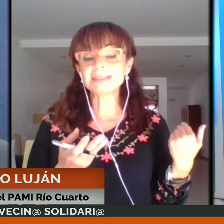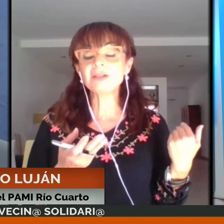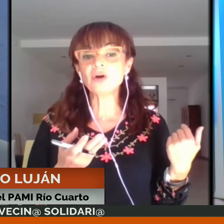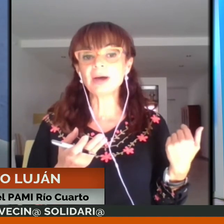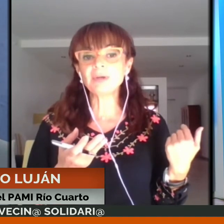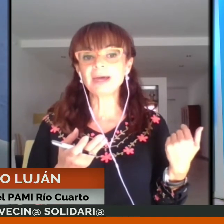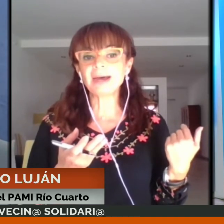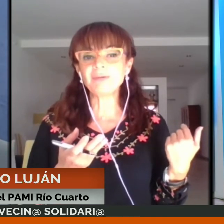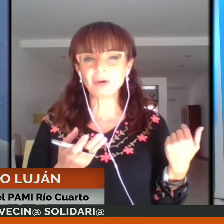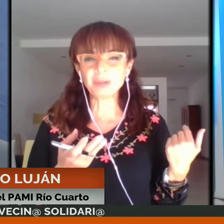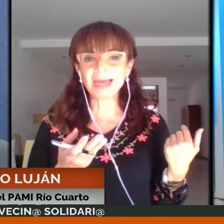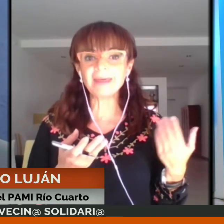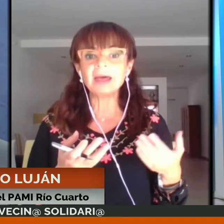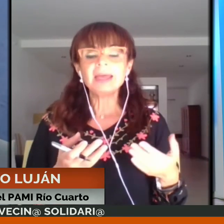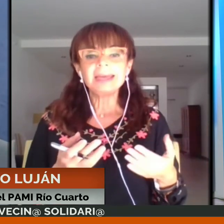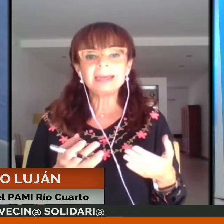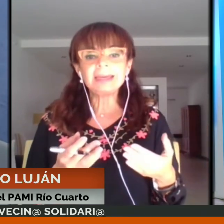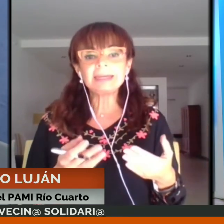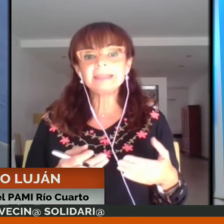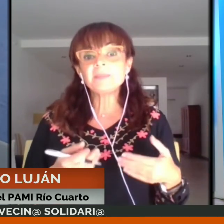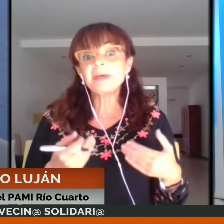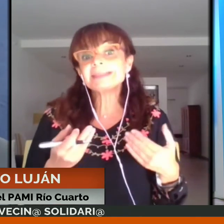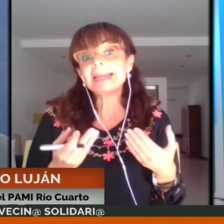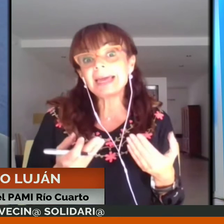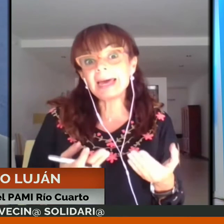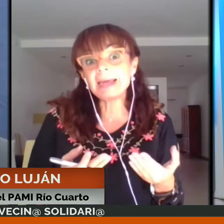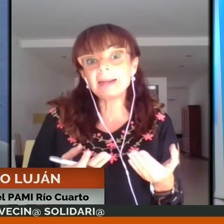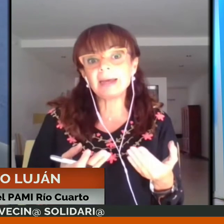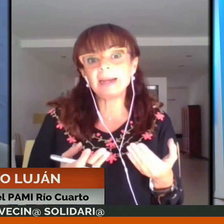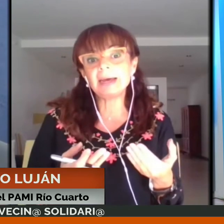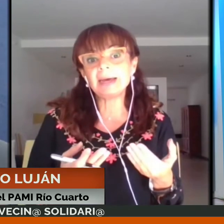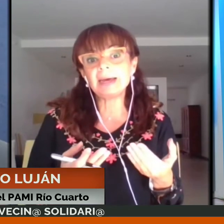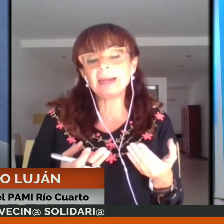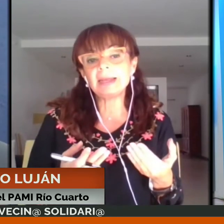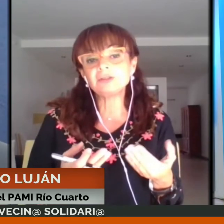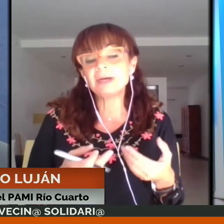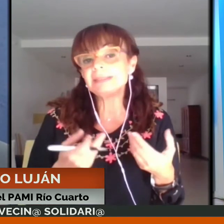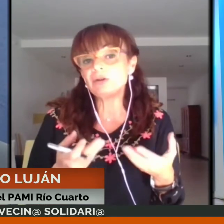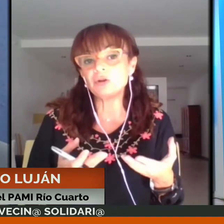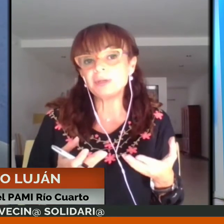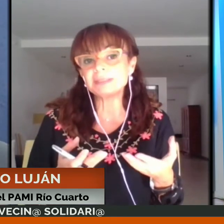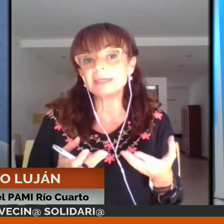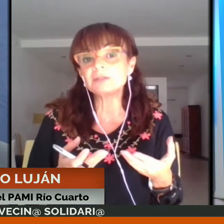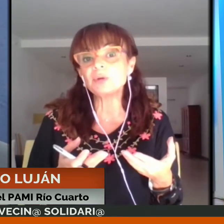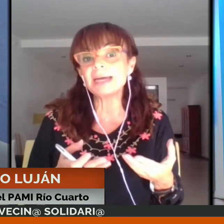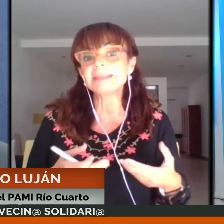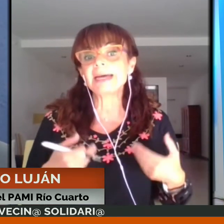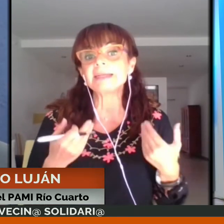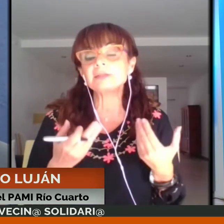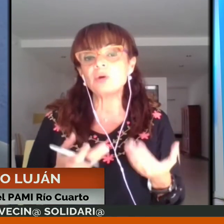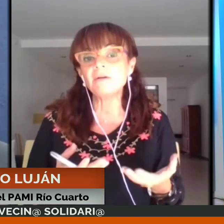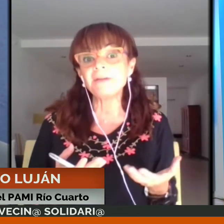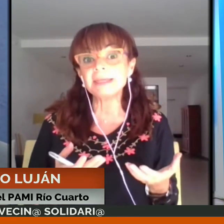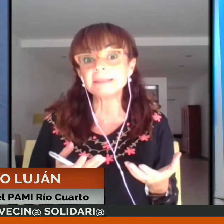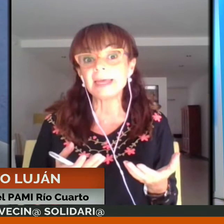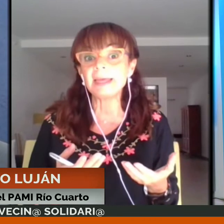un asalto a una jubilada. Esta gente se puede acercar a estos ancianos que no pueden salir de su casa,